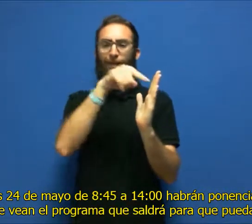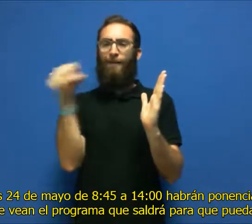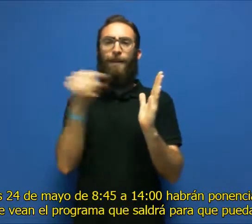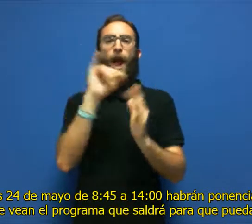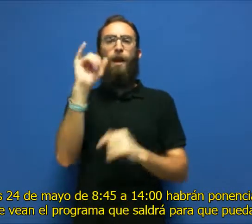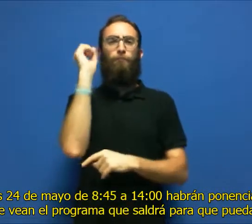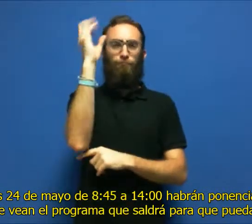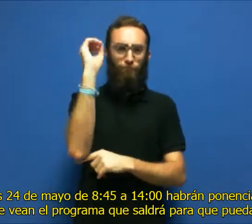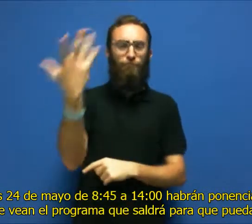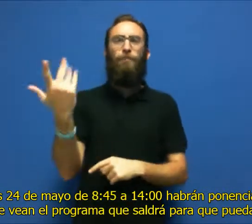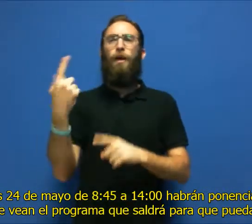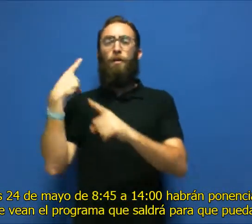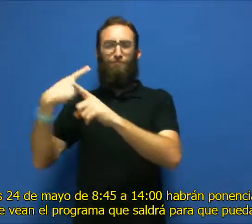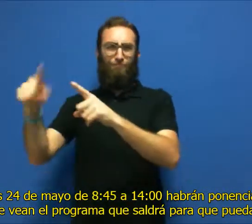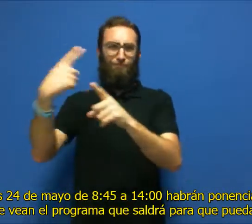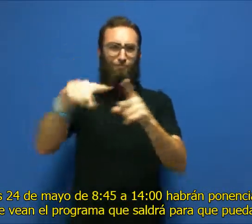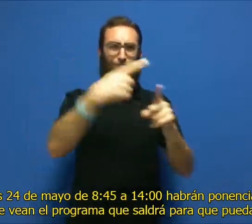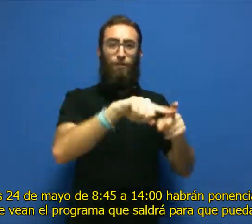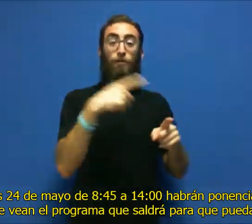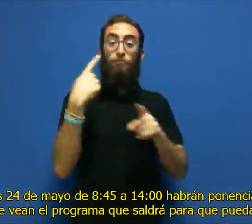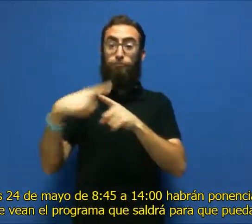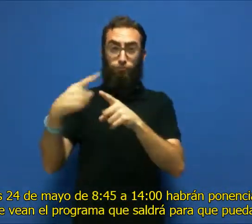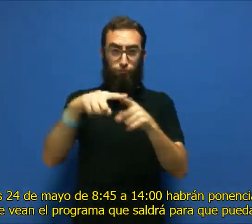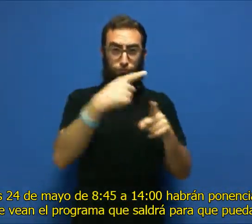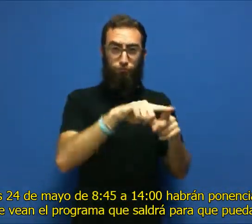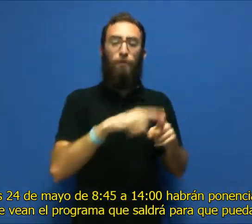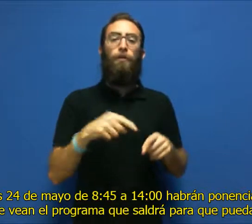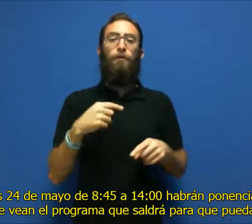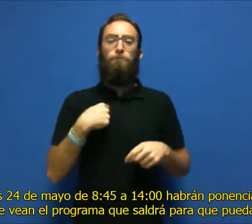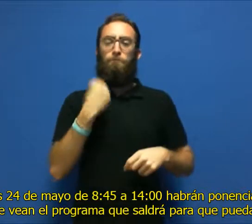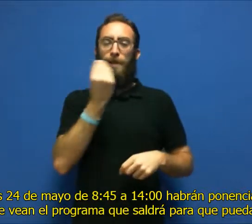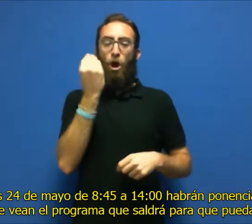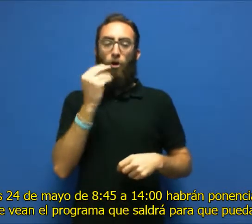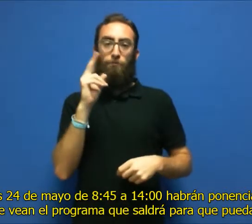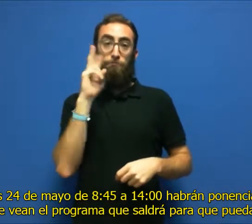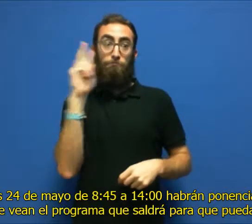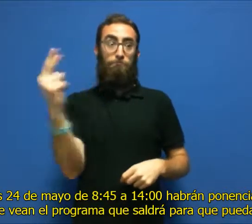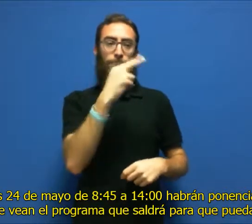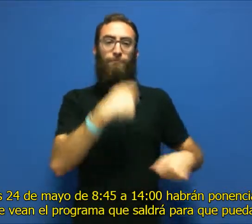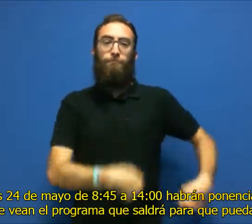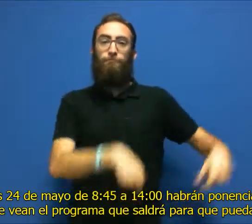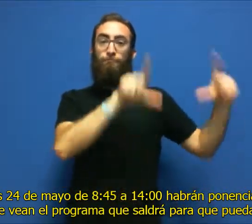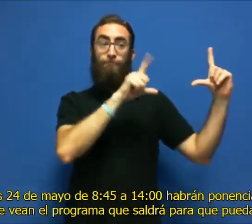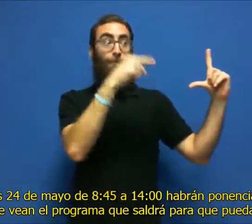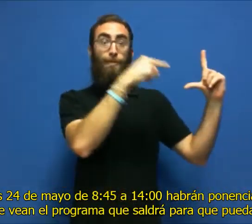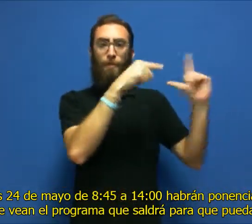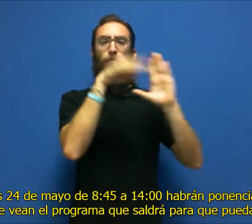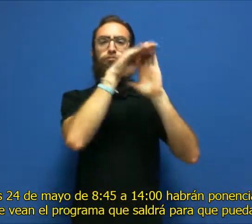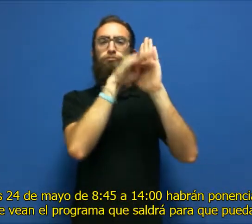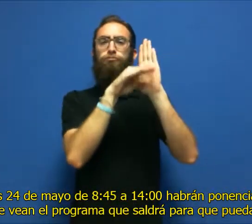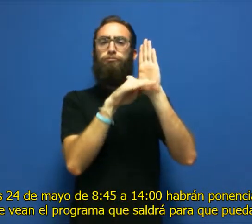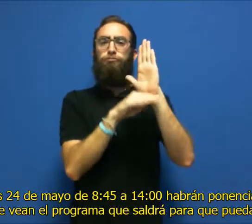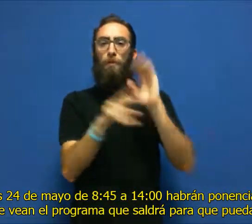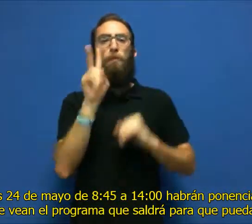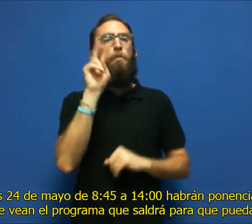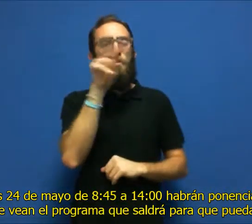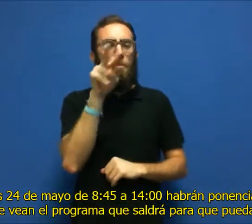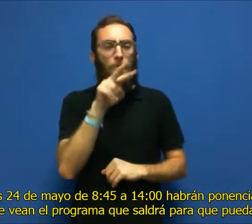Habrán ponencias, etc. Lo mejor es que vean el programa que saldrá para que puedan leerlo.